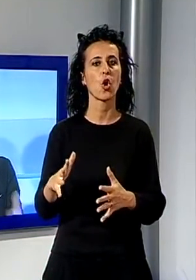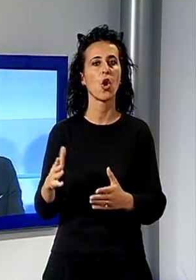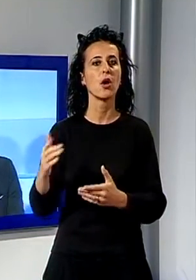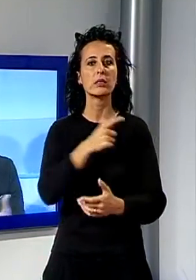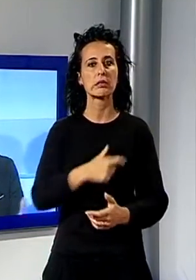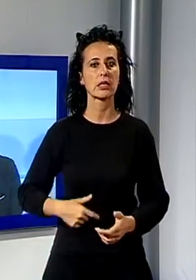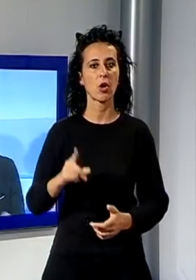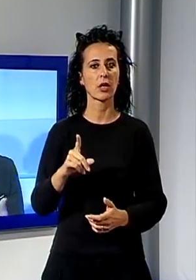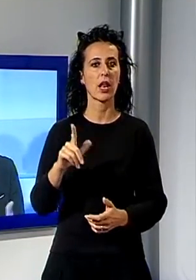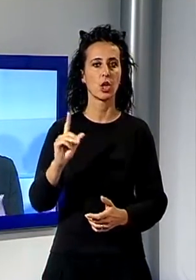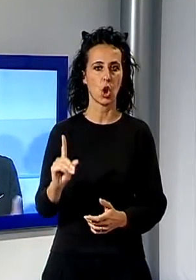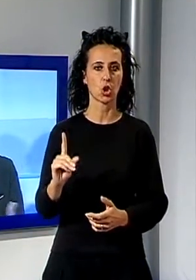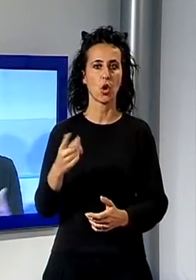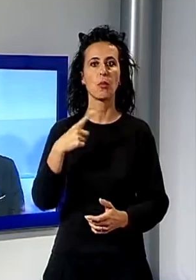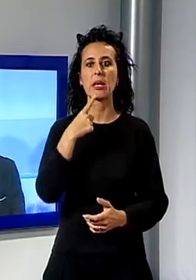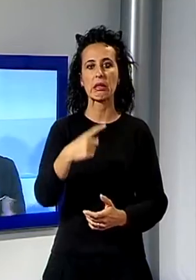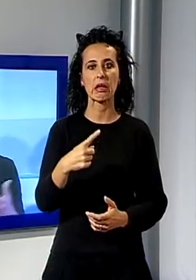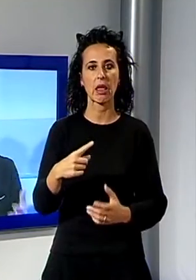per il recupero della storica area di Lido.